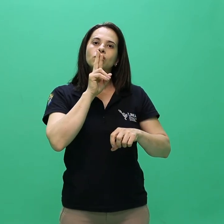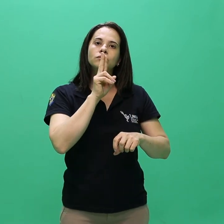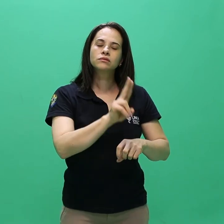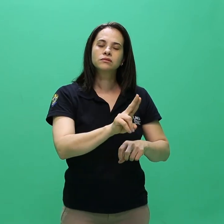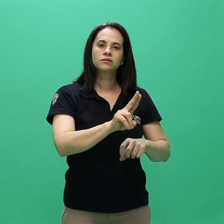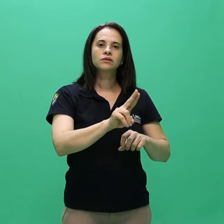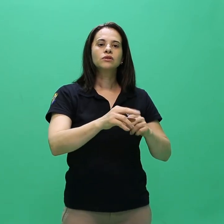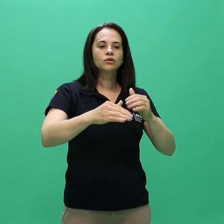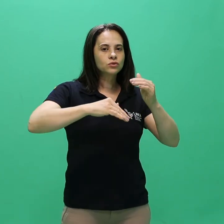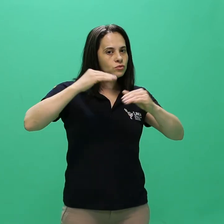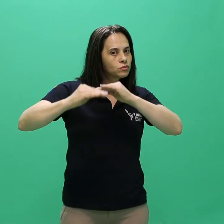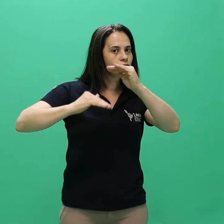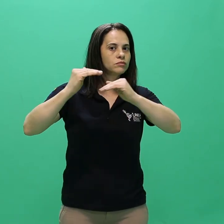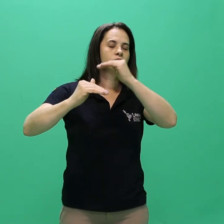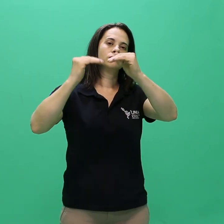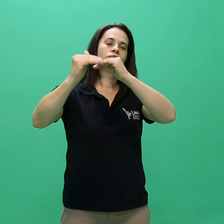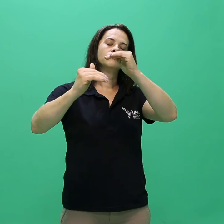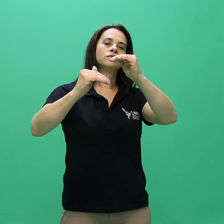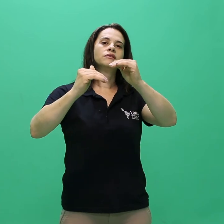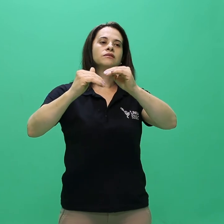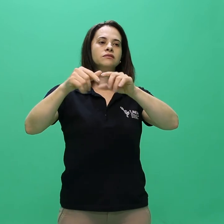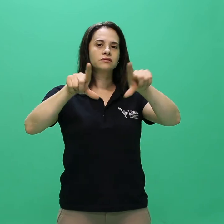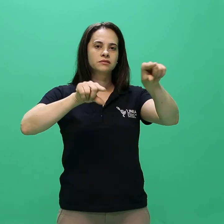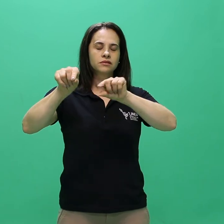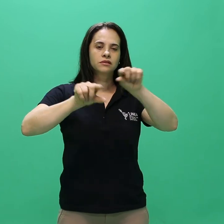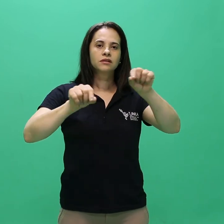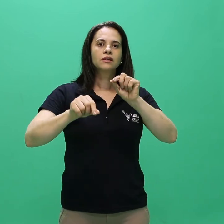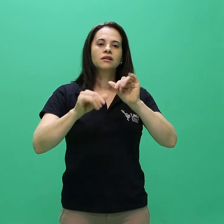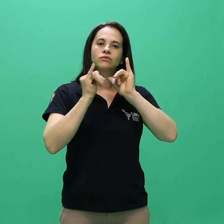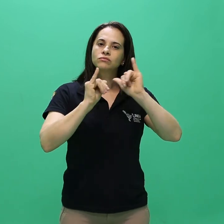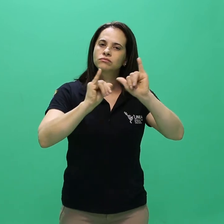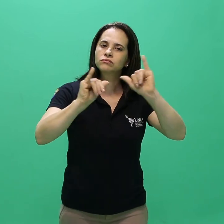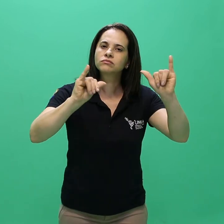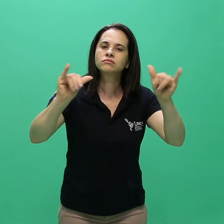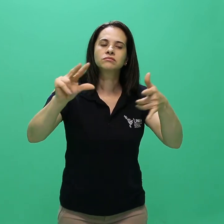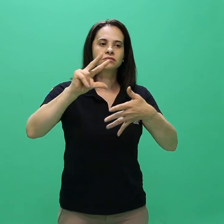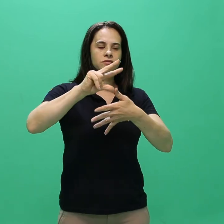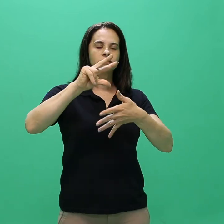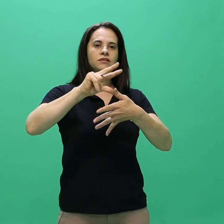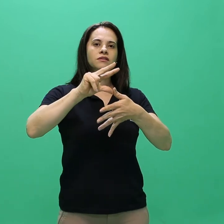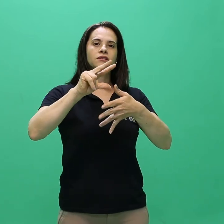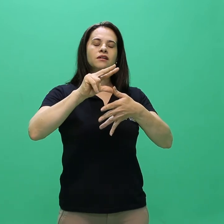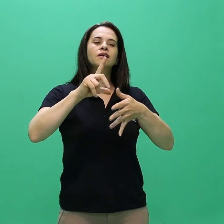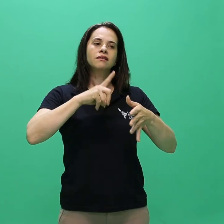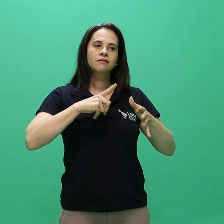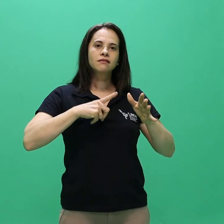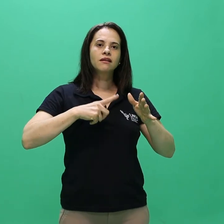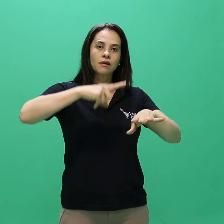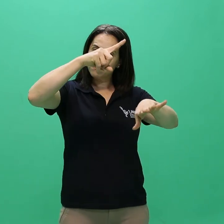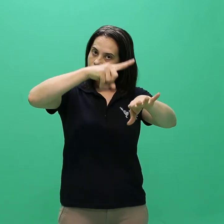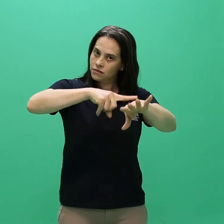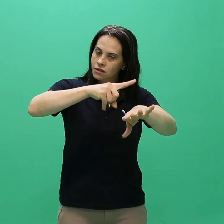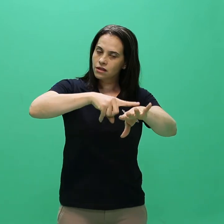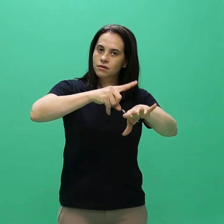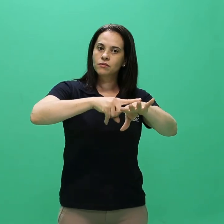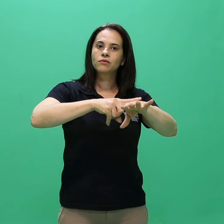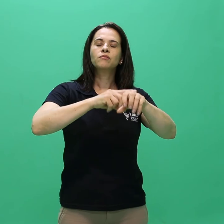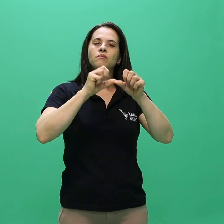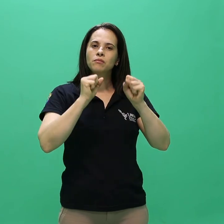processo seletivo divulgado pela Unila e do qual abre-se prazo para interposições de